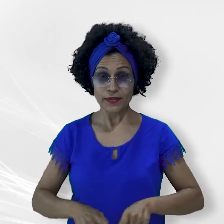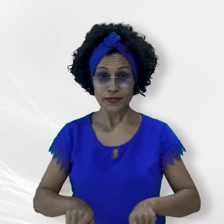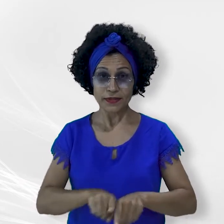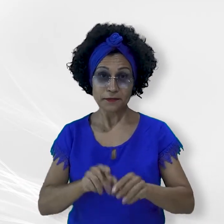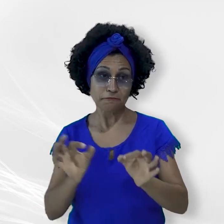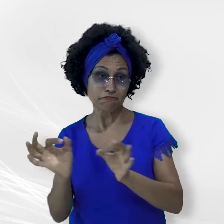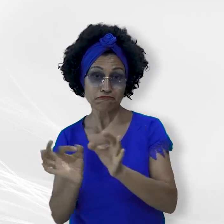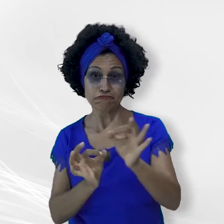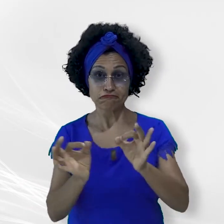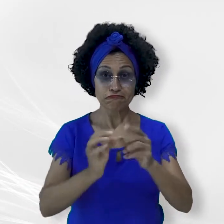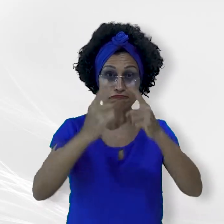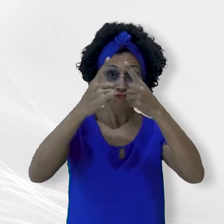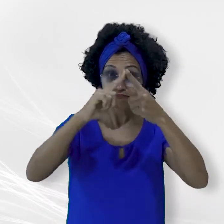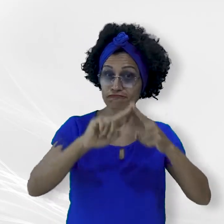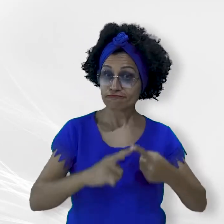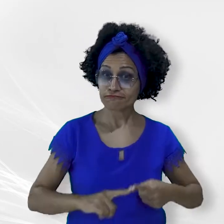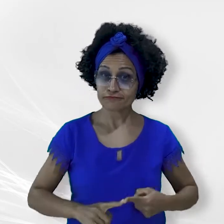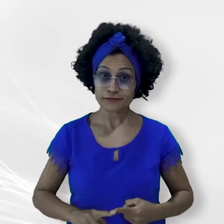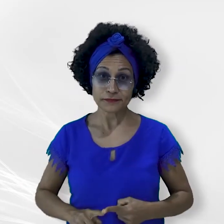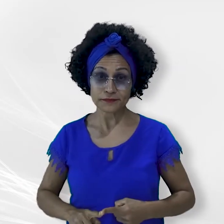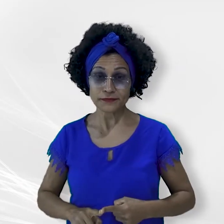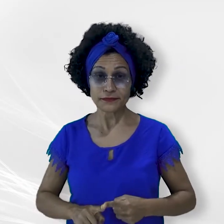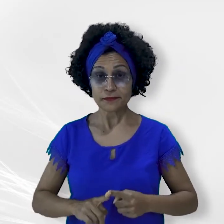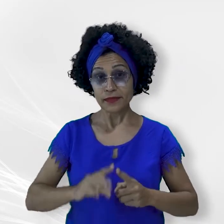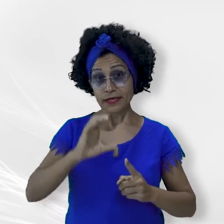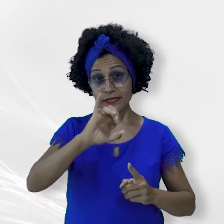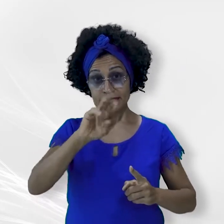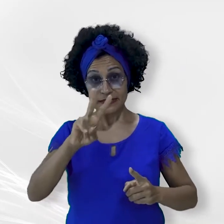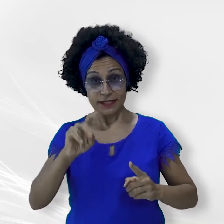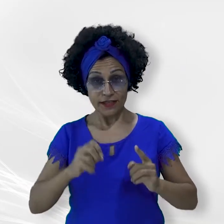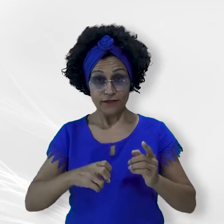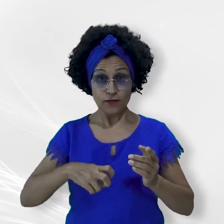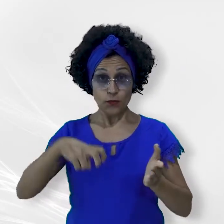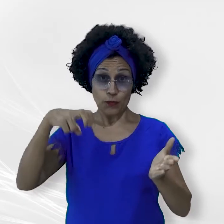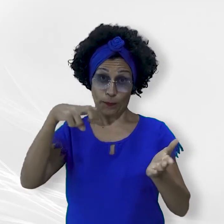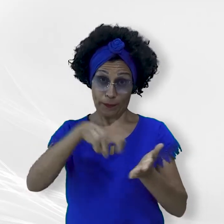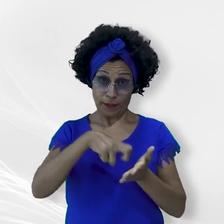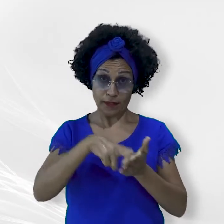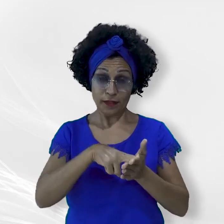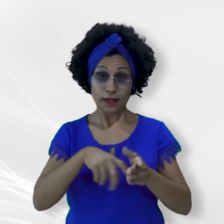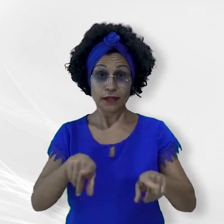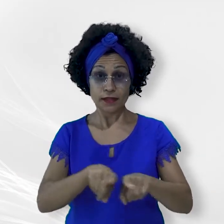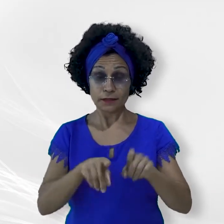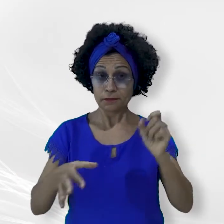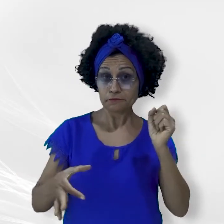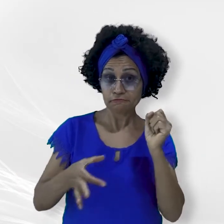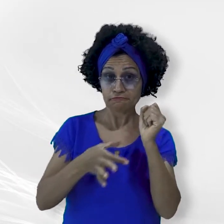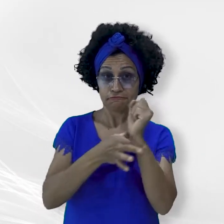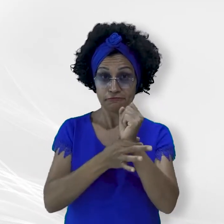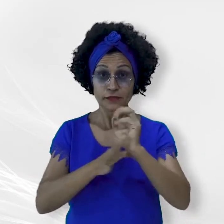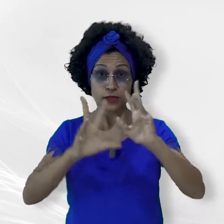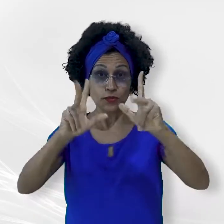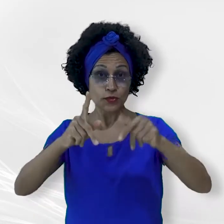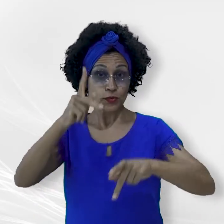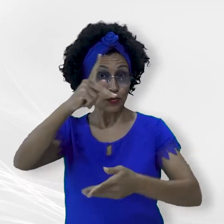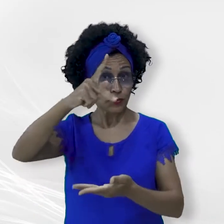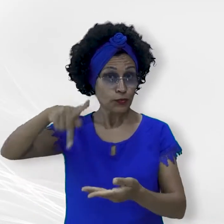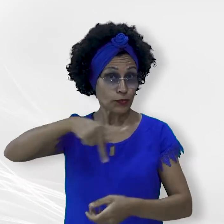Articulação, Persecução Cível e Penal e Sustentabilidade. Em todo o país, concorreram 535